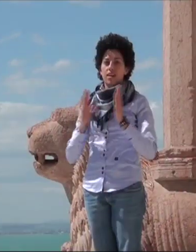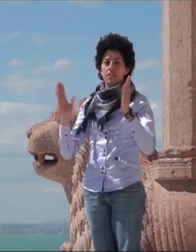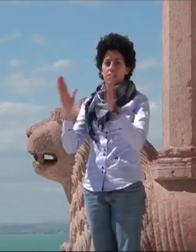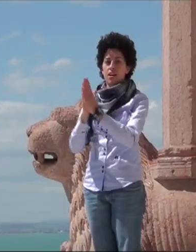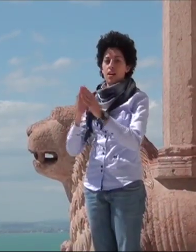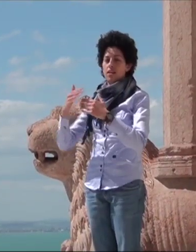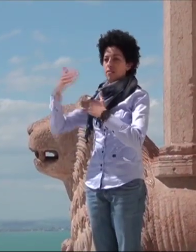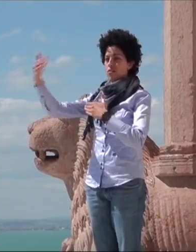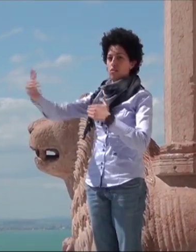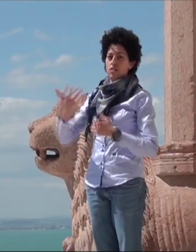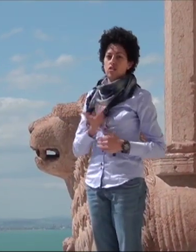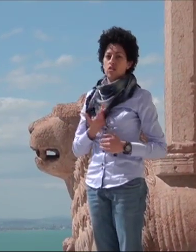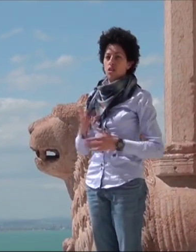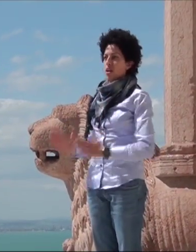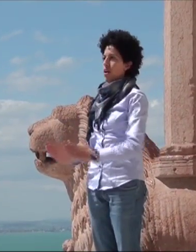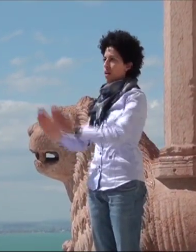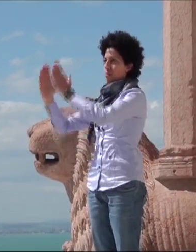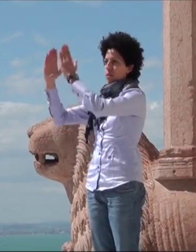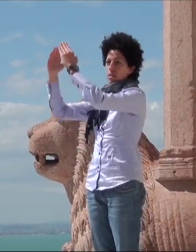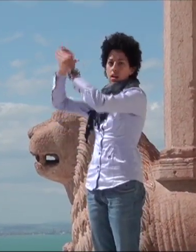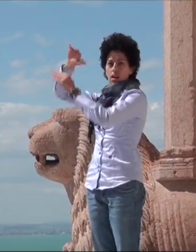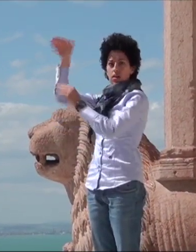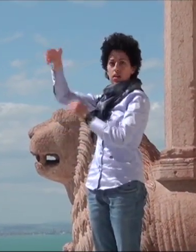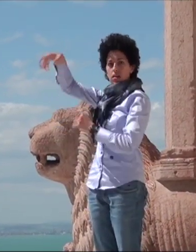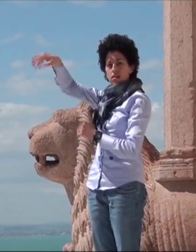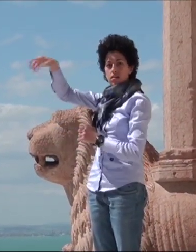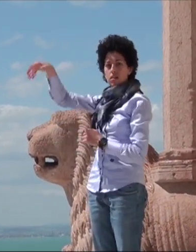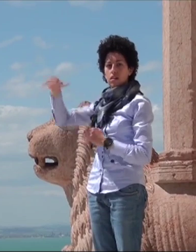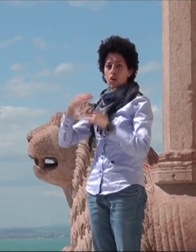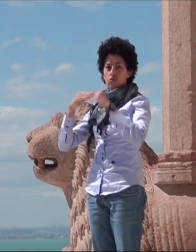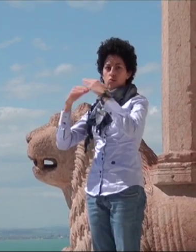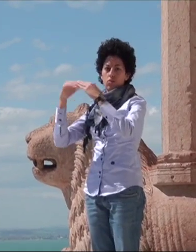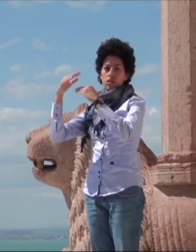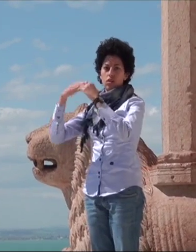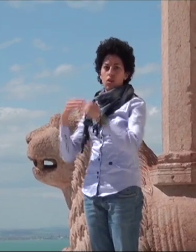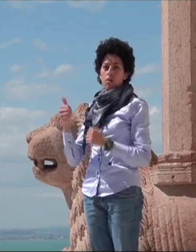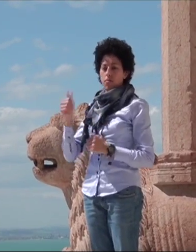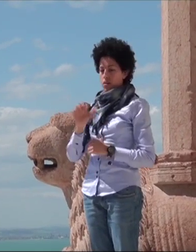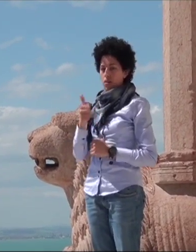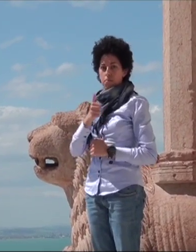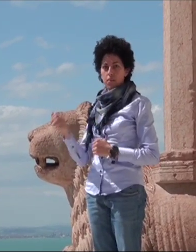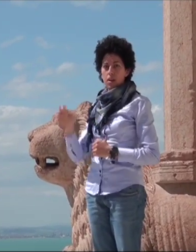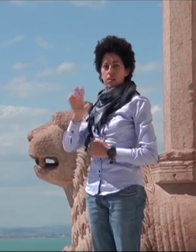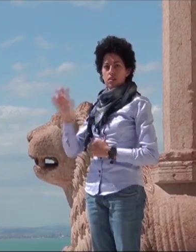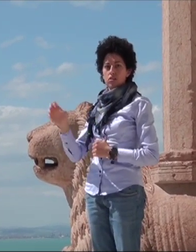A destra della chiesa, isolato, sorge il tozzo campanile, ricordato dal 1314. All cattedrale